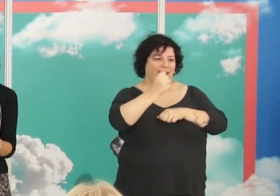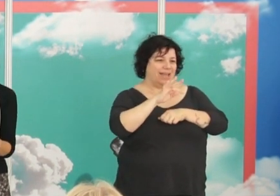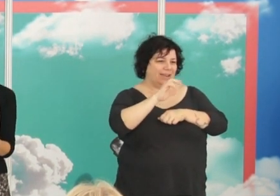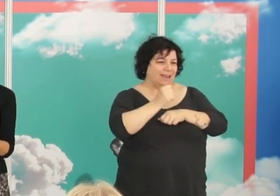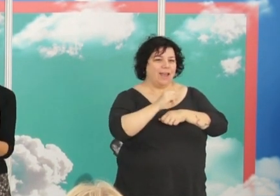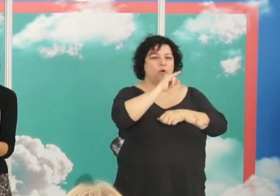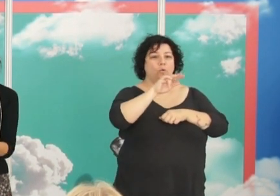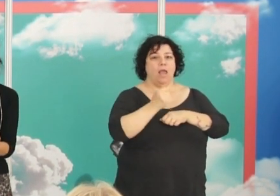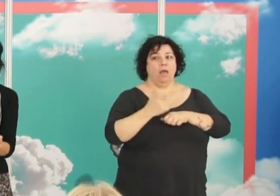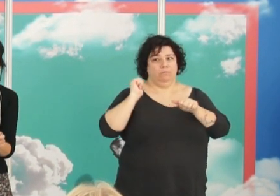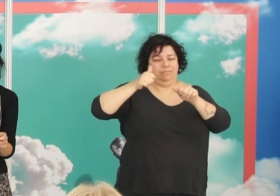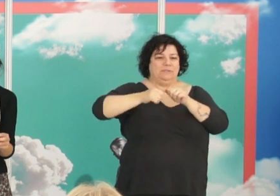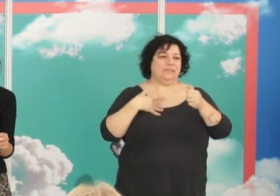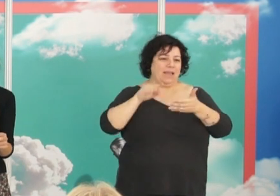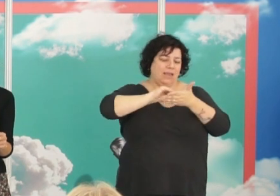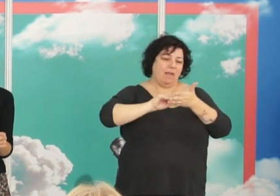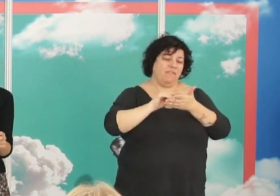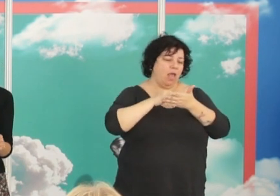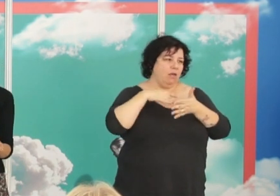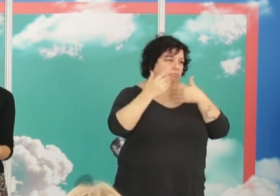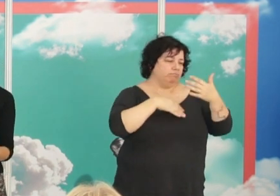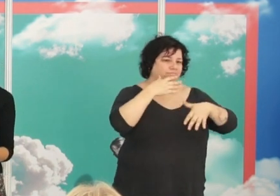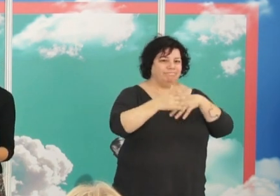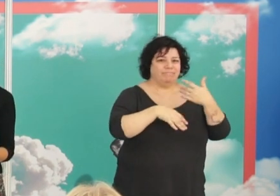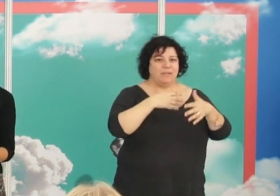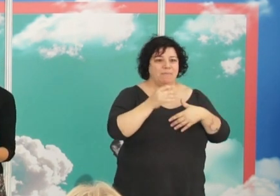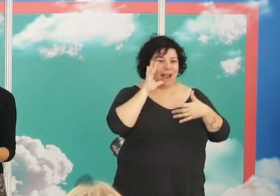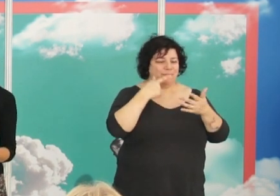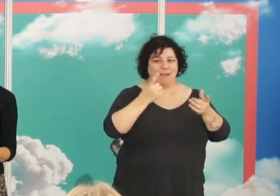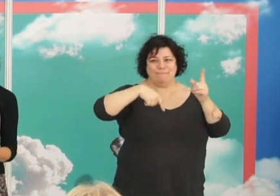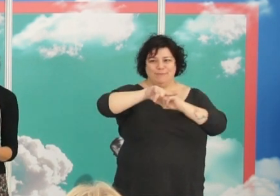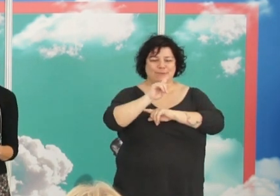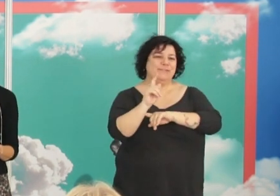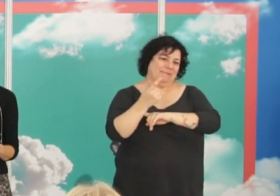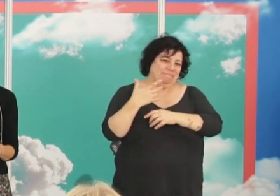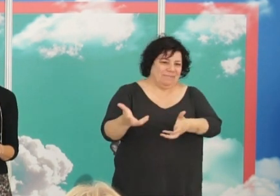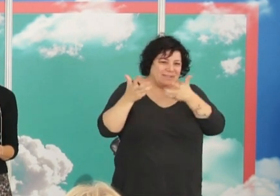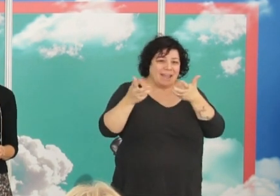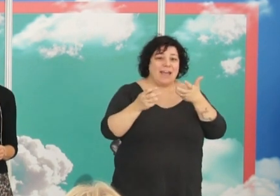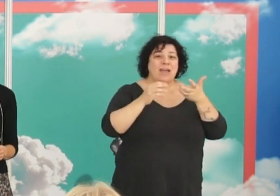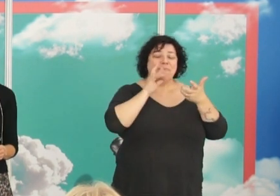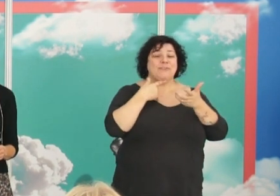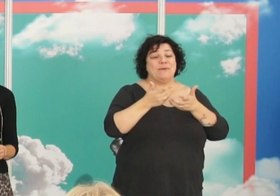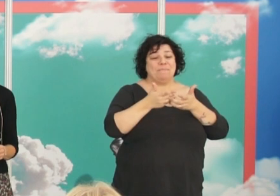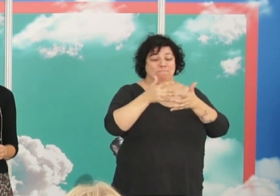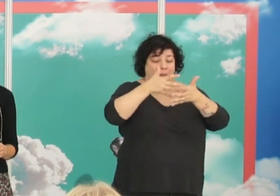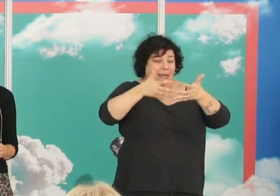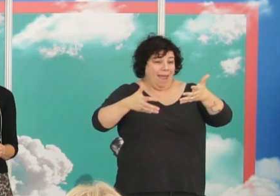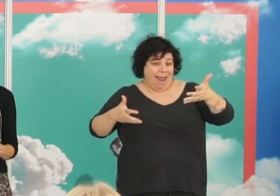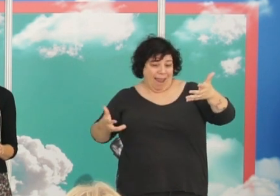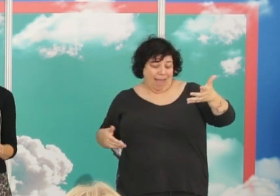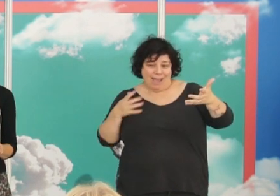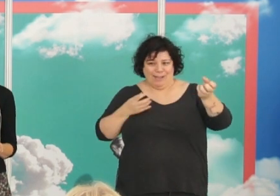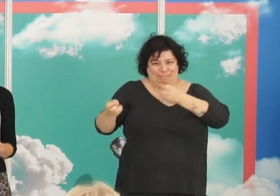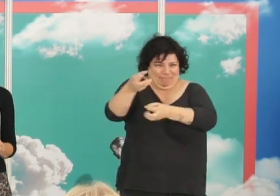pensando en escribiros y se ha ido pasando el tiempo pero con esto saldréis ganando porque así será más larga y tendré más cosas que